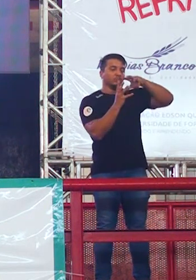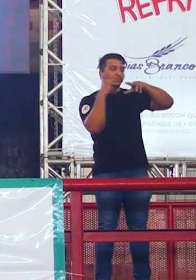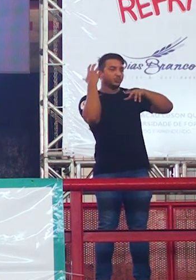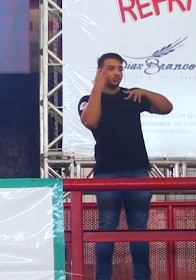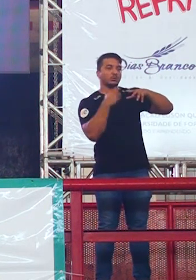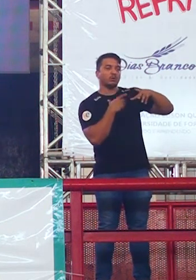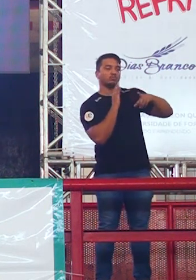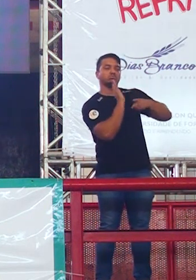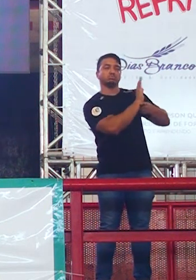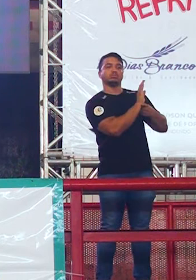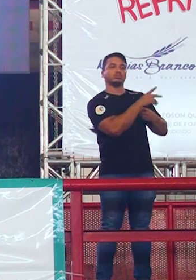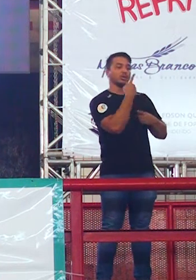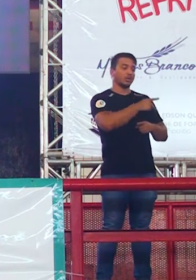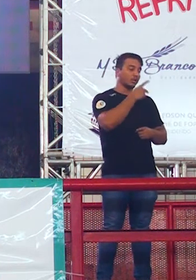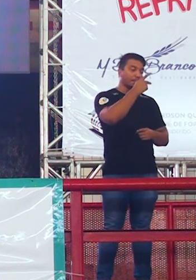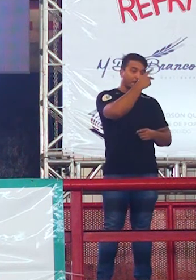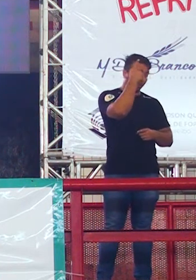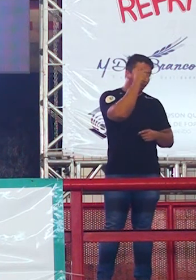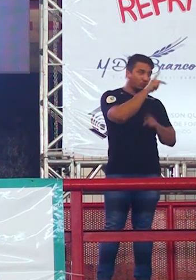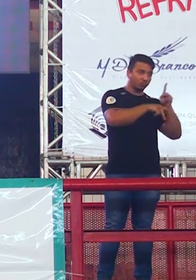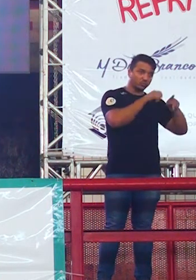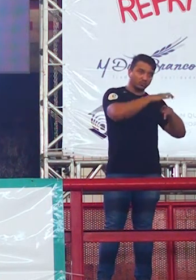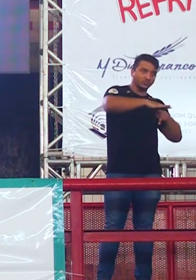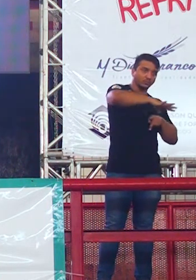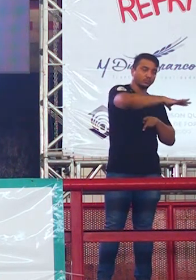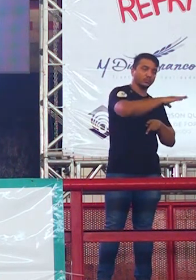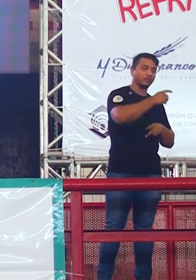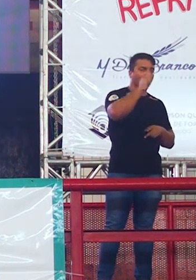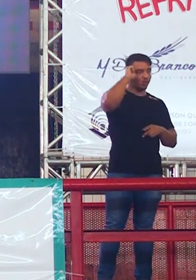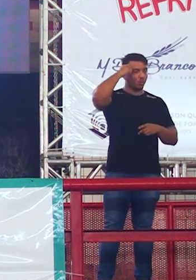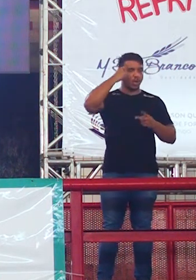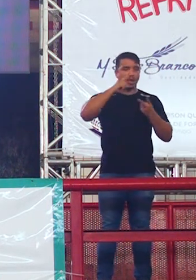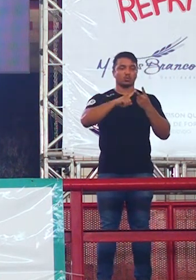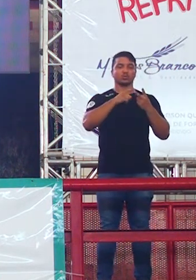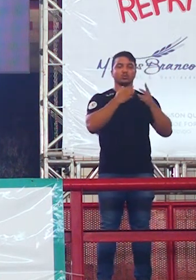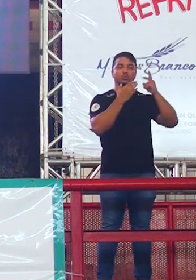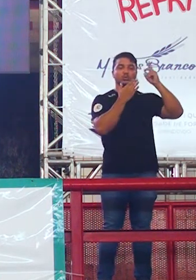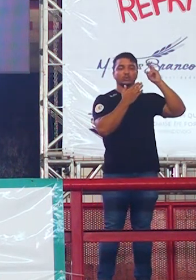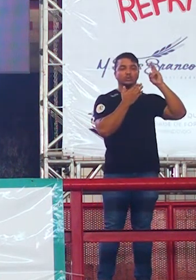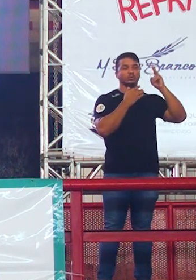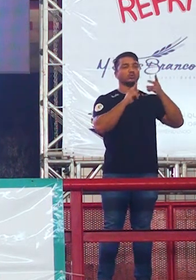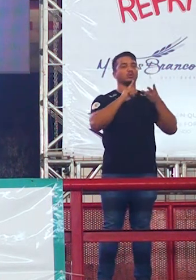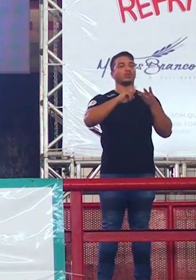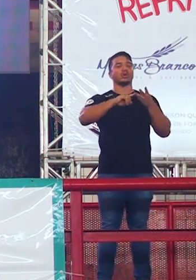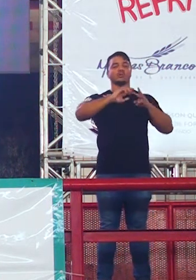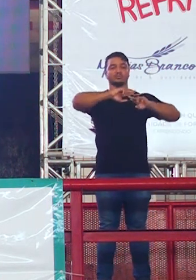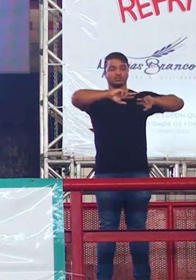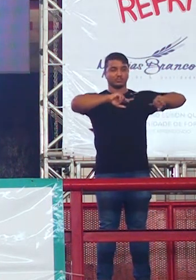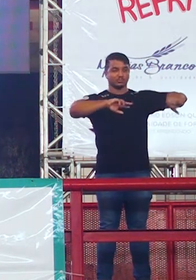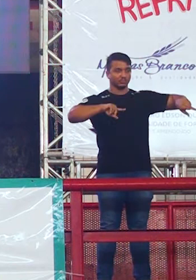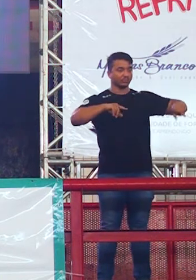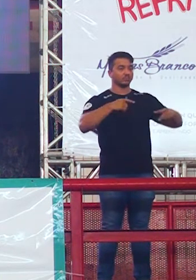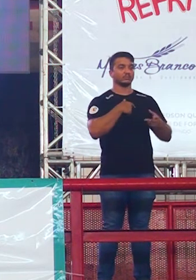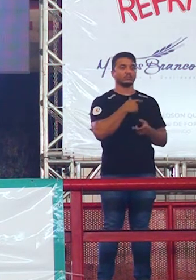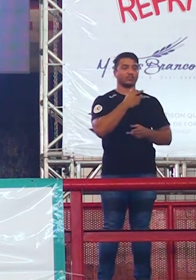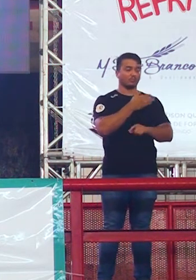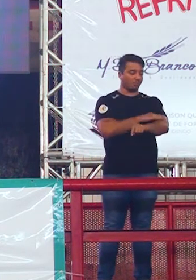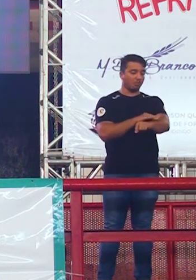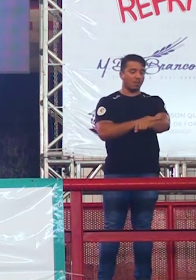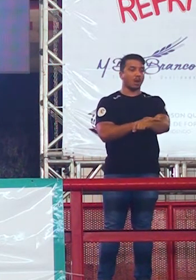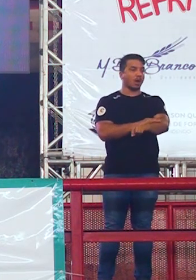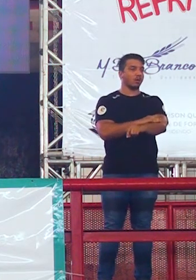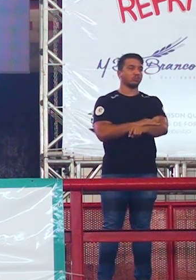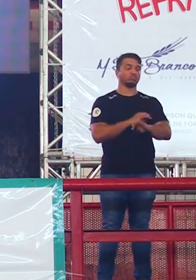diversidade do povo brasileiro, o negro, o índio, o mulato, o caucasiano, branco,